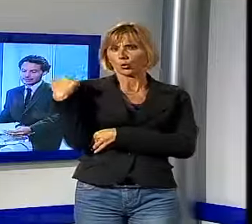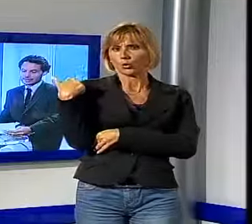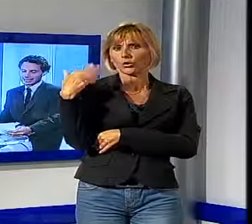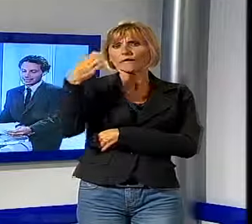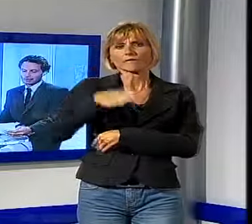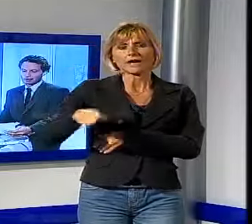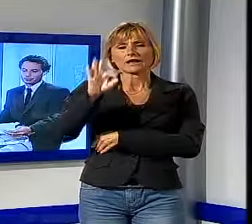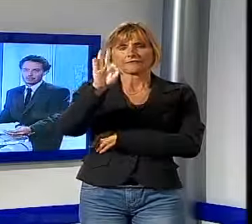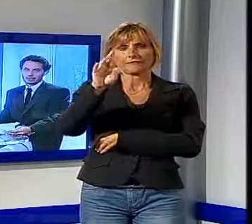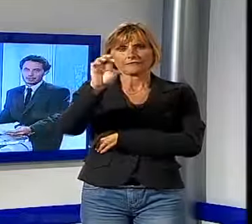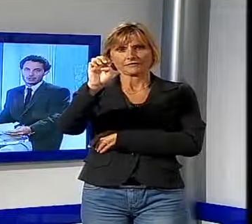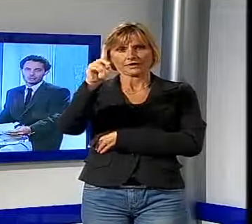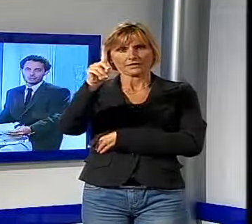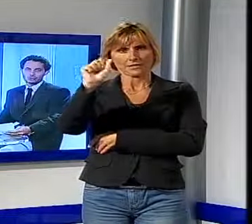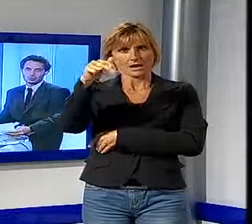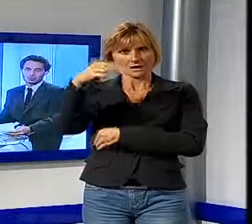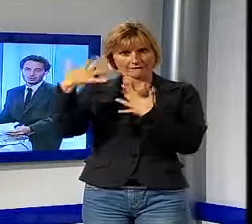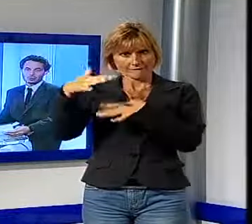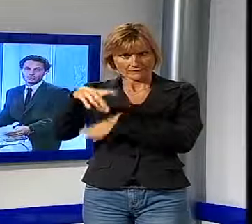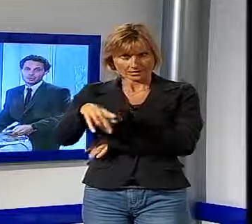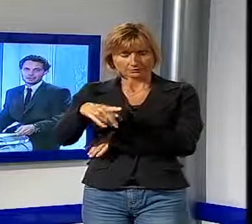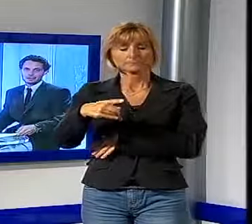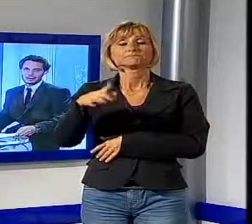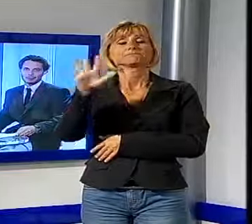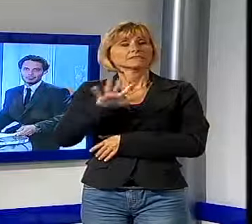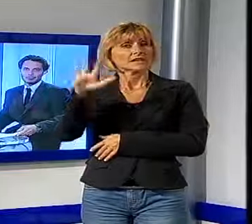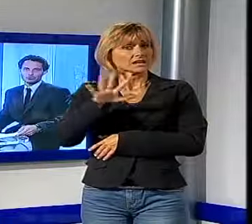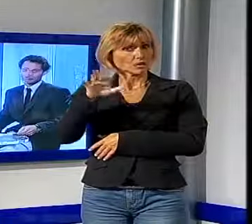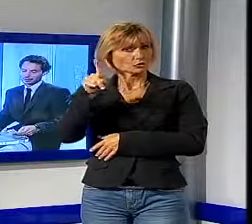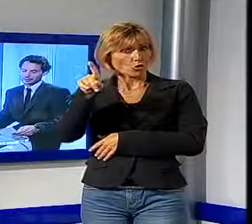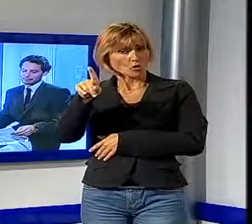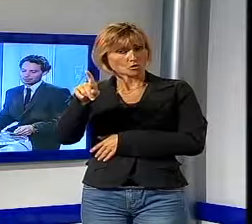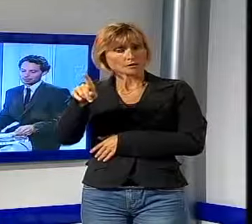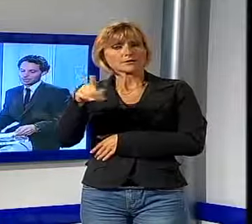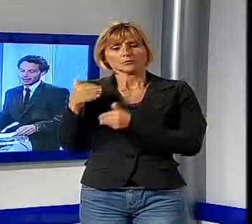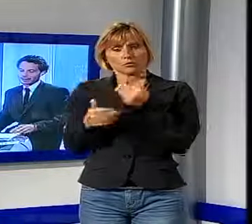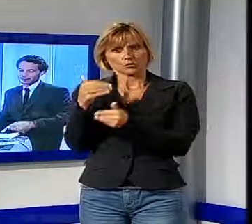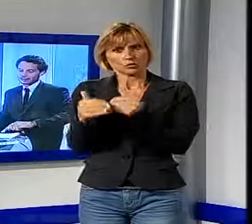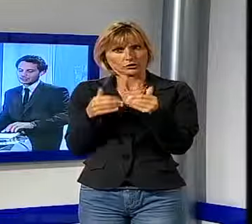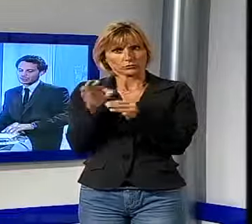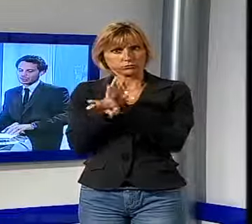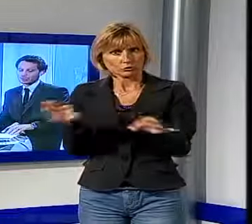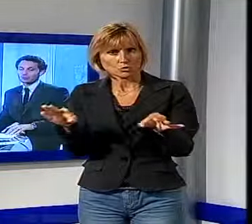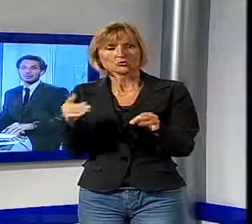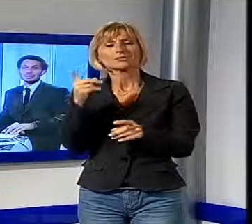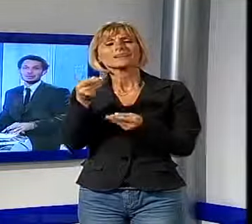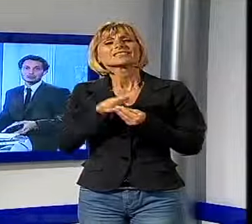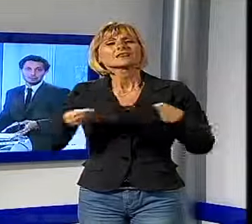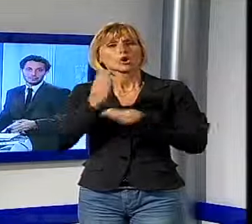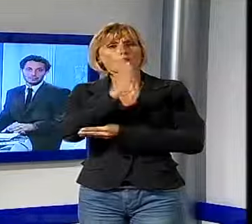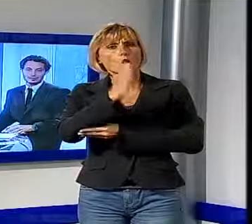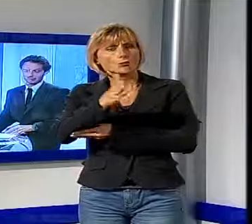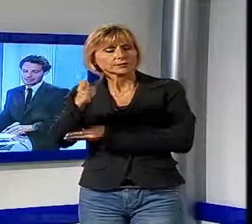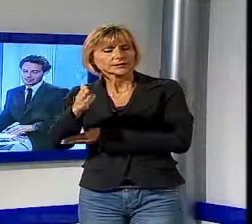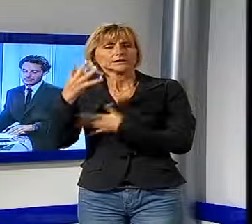Valfreddana. Proprio in questi giorni la regione aveva disposto questa procedura per i territori colpiti il